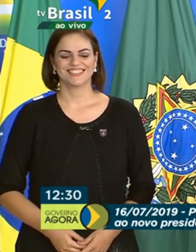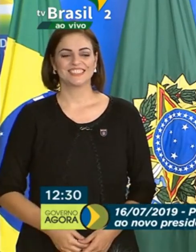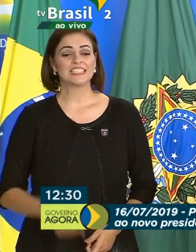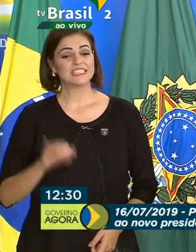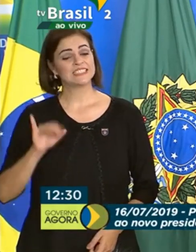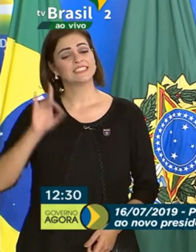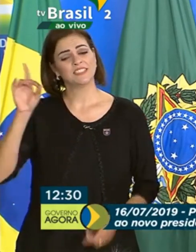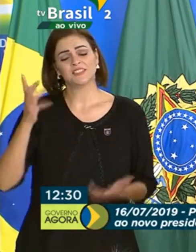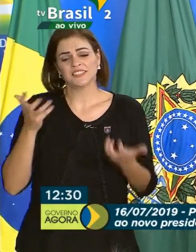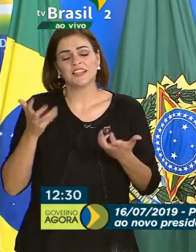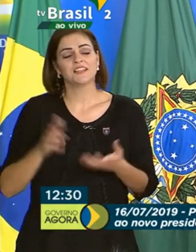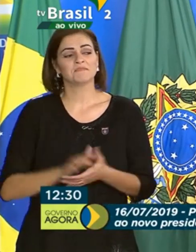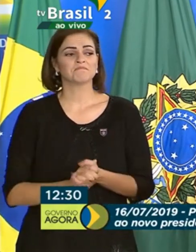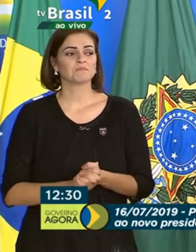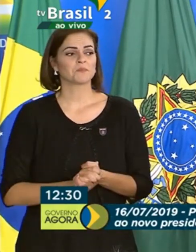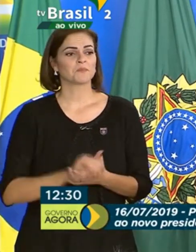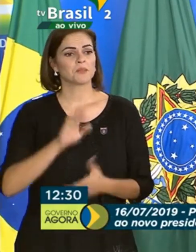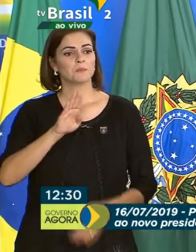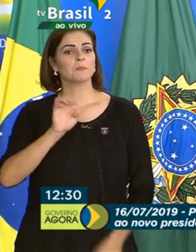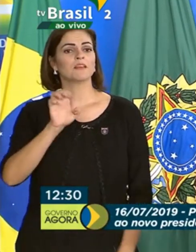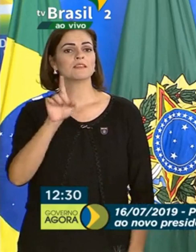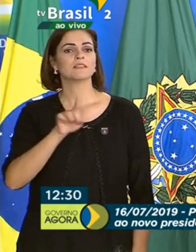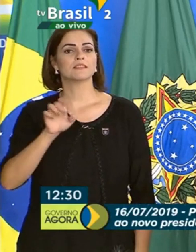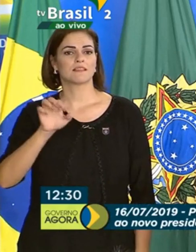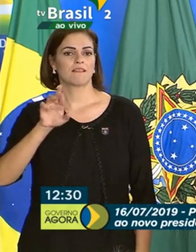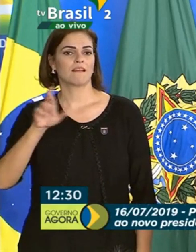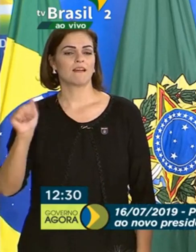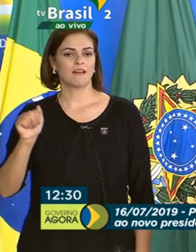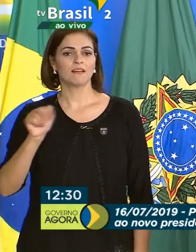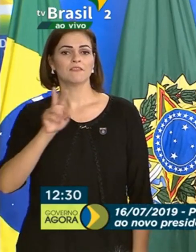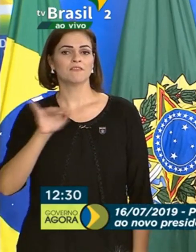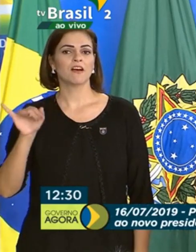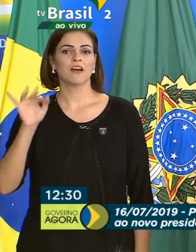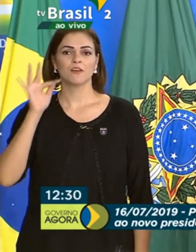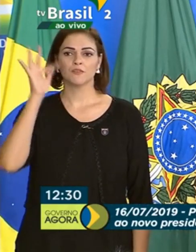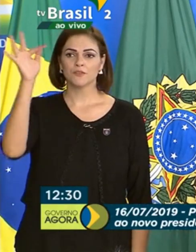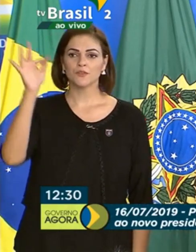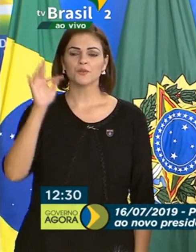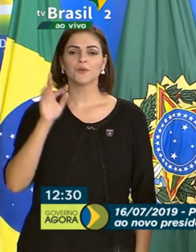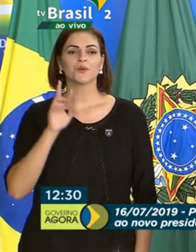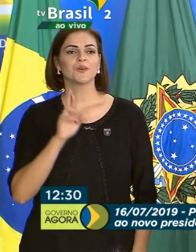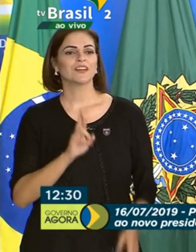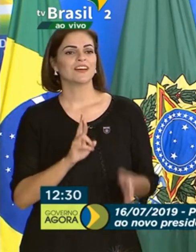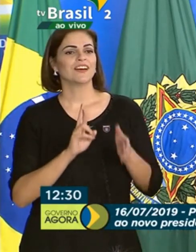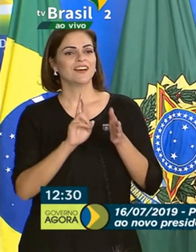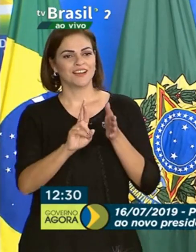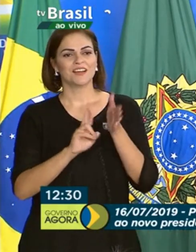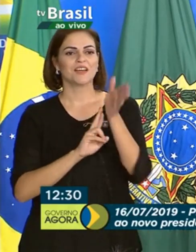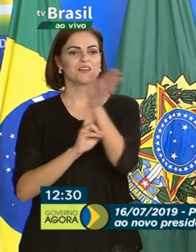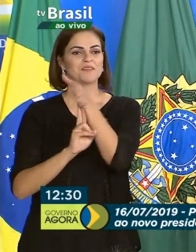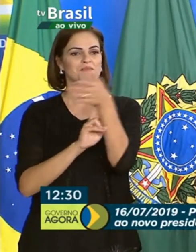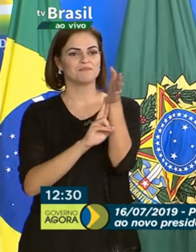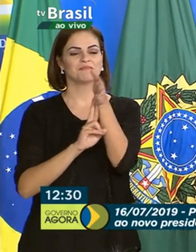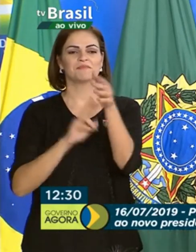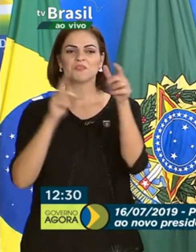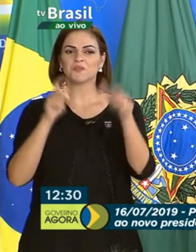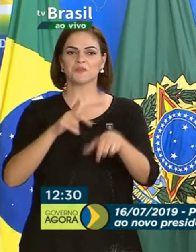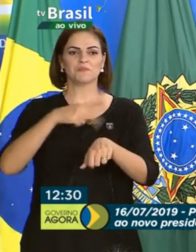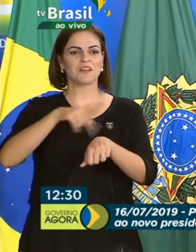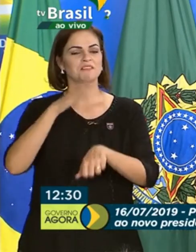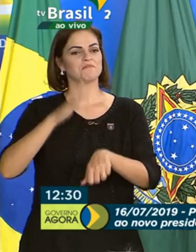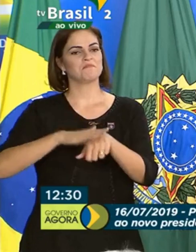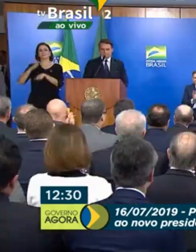prezado Bezerra, um embaixador na potência mais importante do mundo.